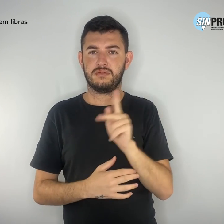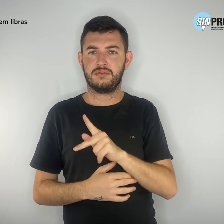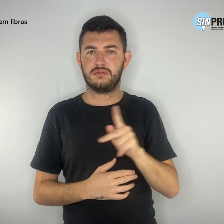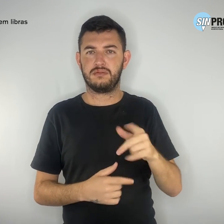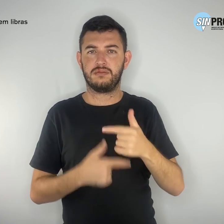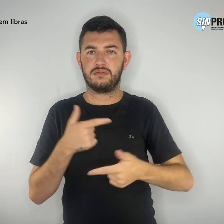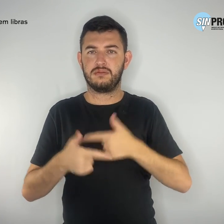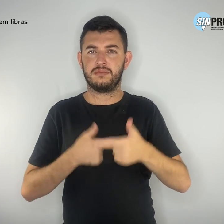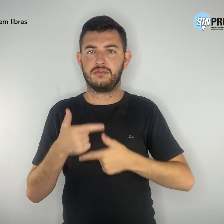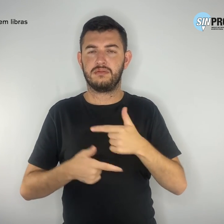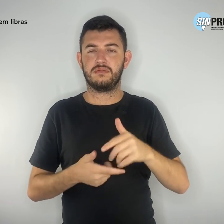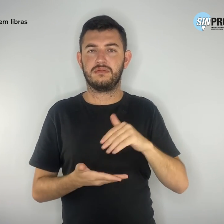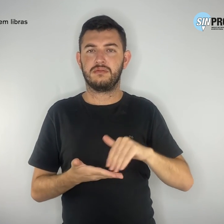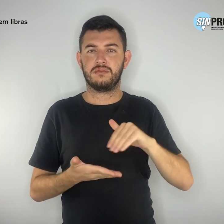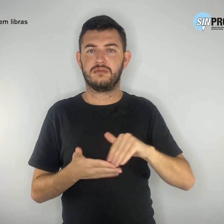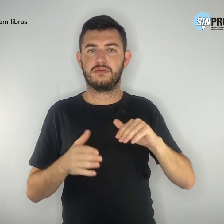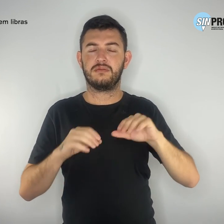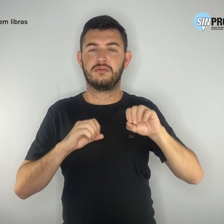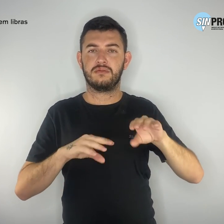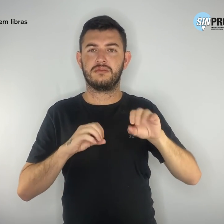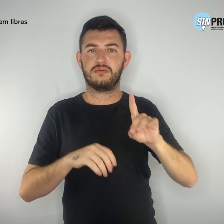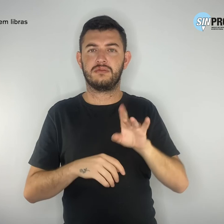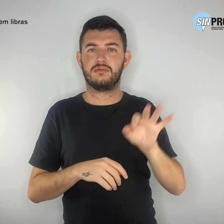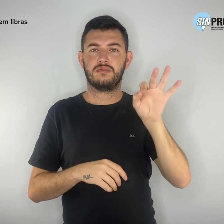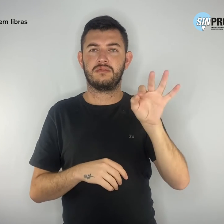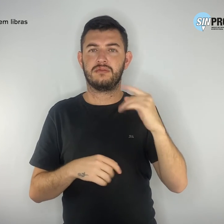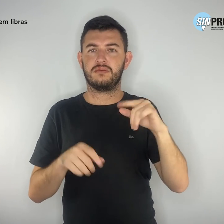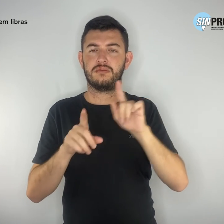Distrito Federal e diretor da CNTE.